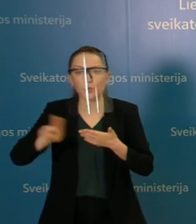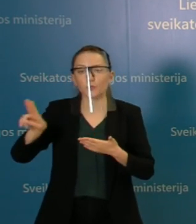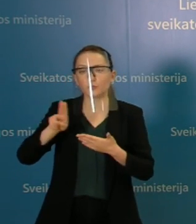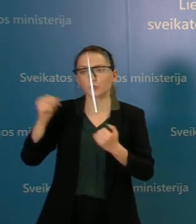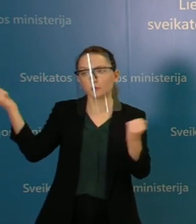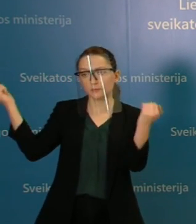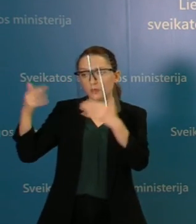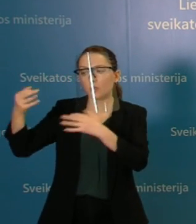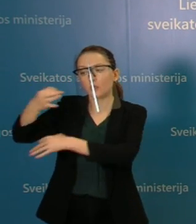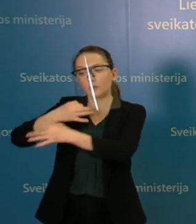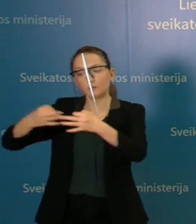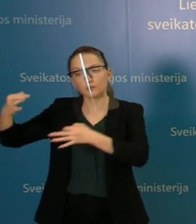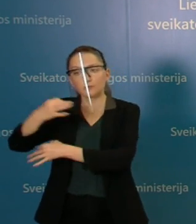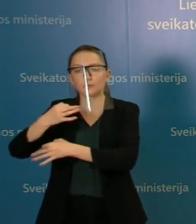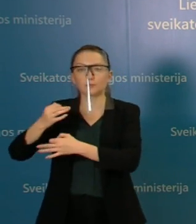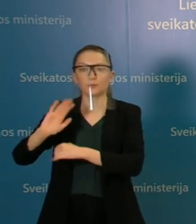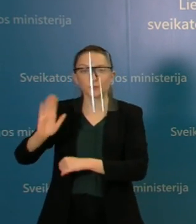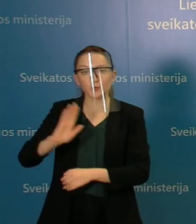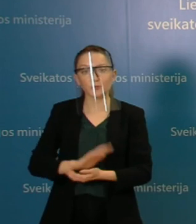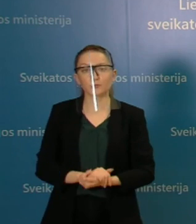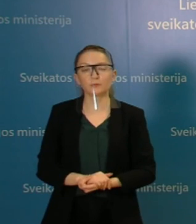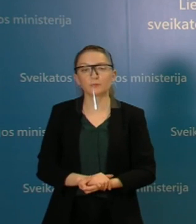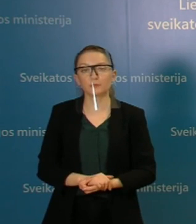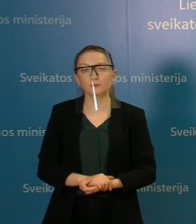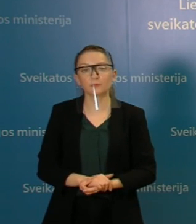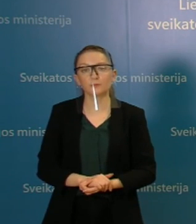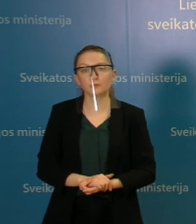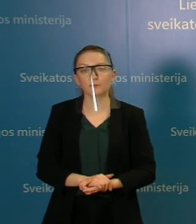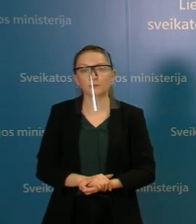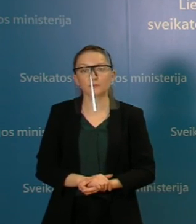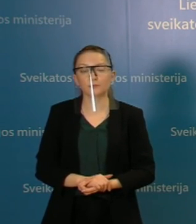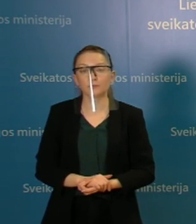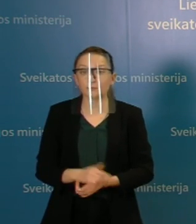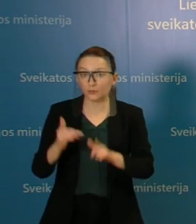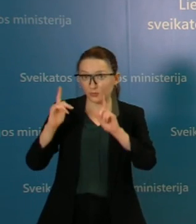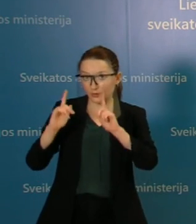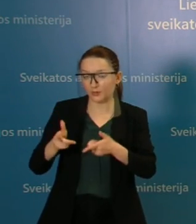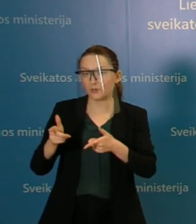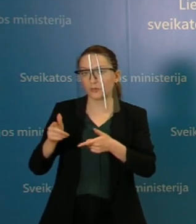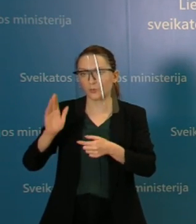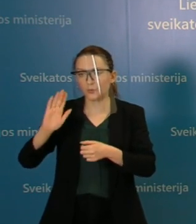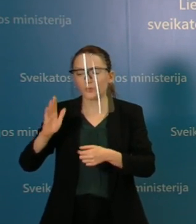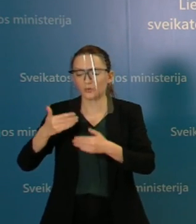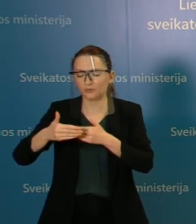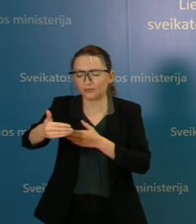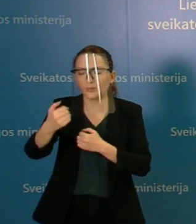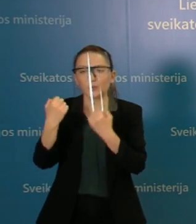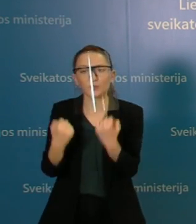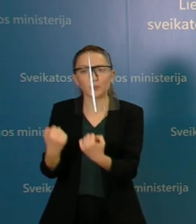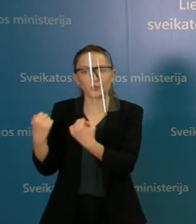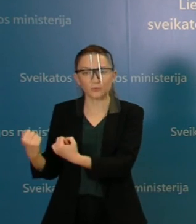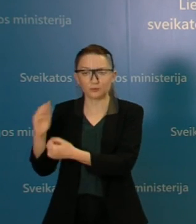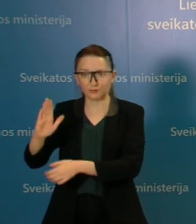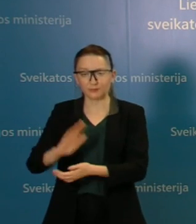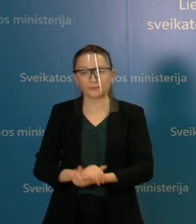kalbėsis, diskutuos. Ir, na, tikrai turėsim sudėtingą laiką. Panašu,